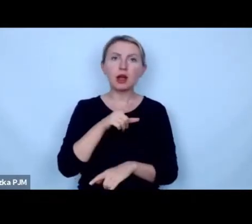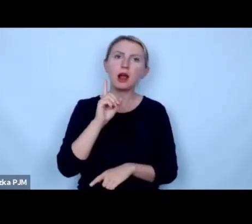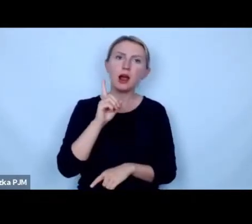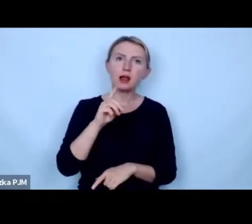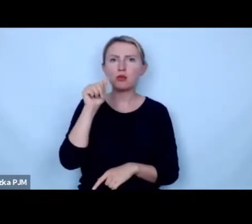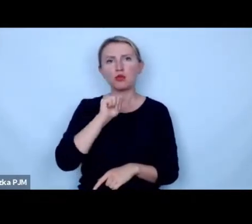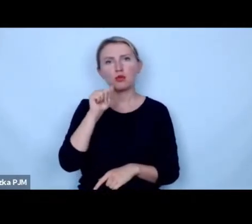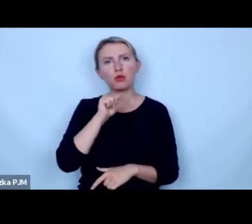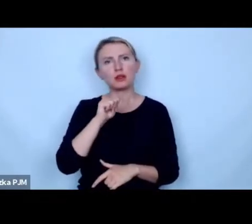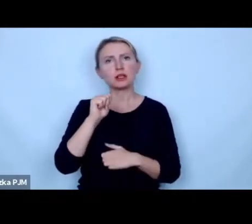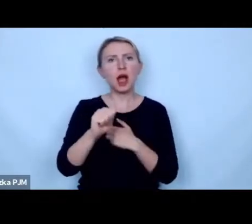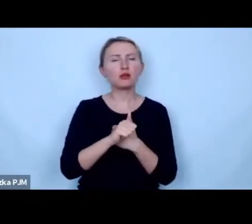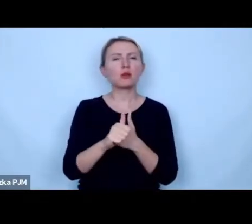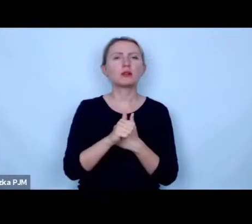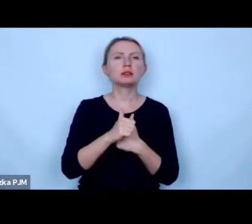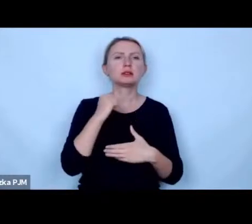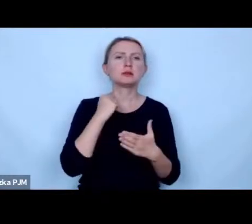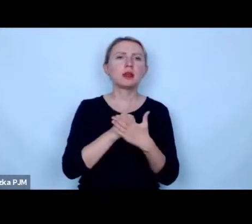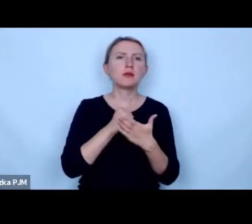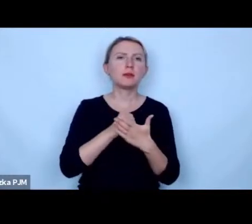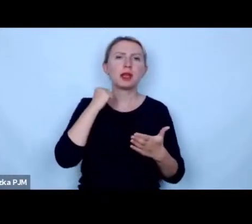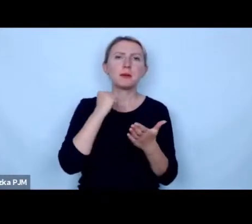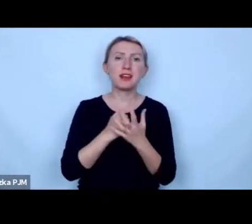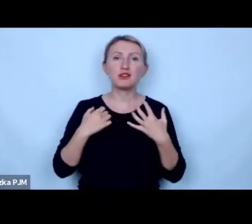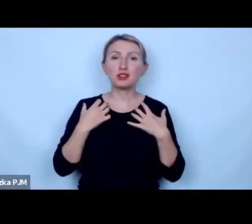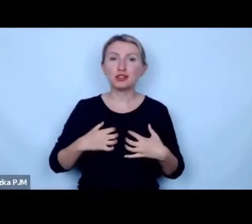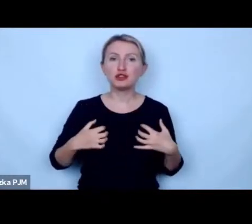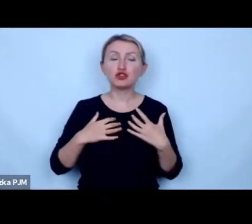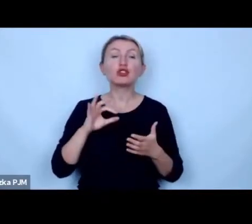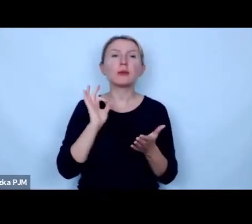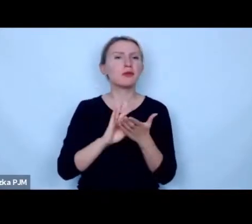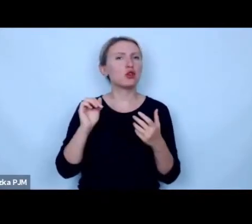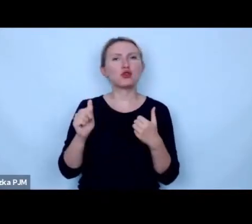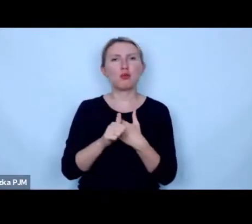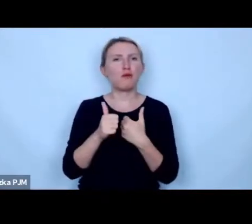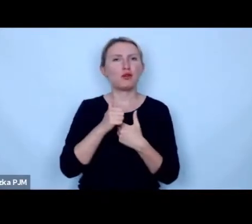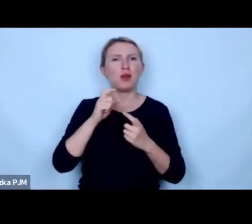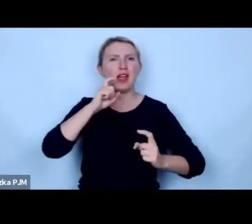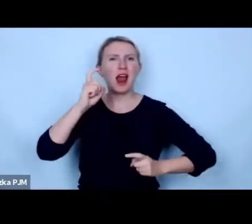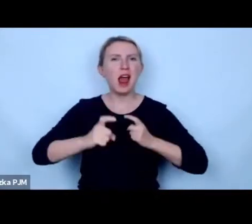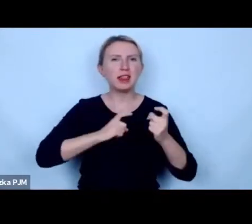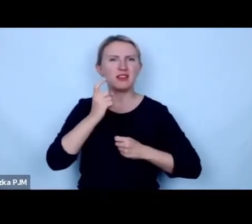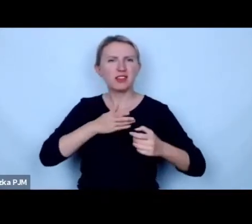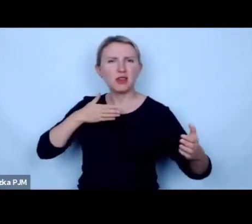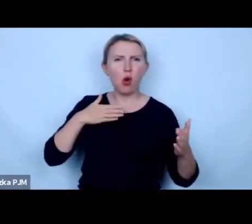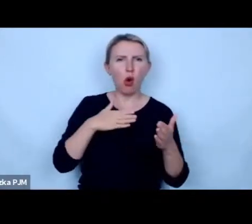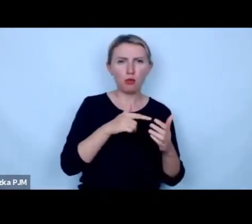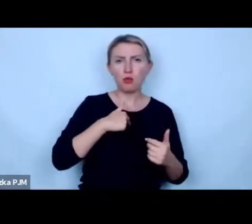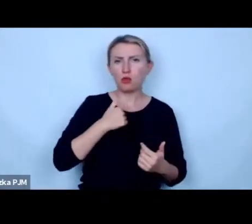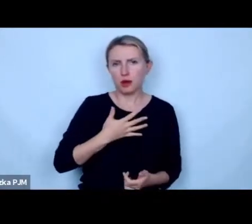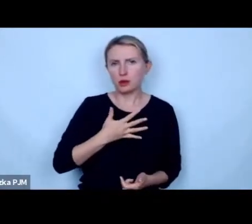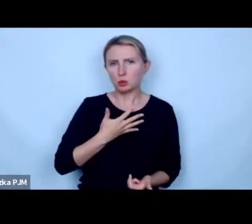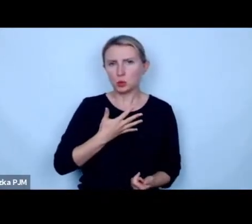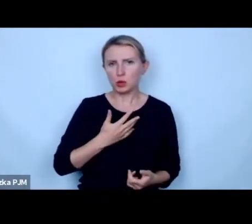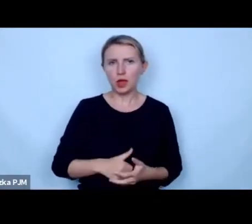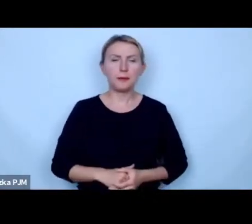próbując to argumentować kwestiami prawno zwierzęcymi to na pewno wywoła to większy konfit i opór takie jest moje przekonanie